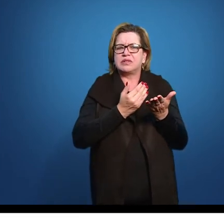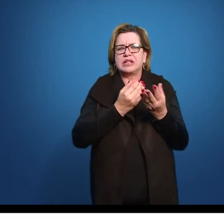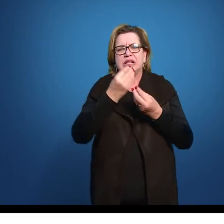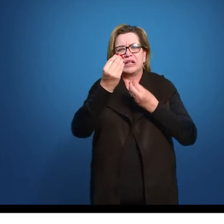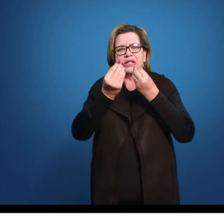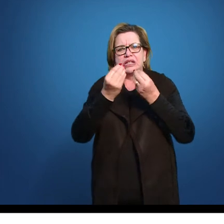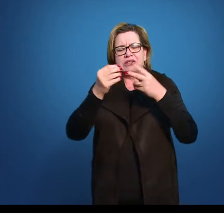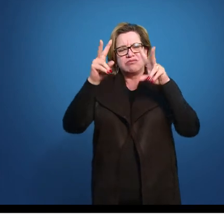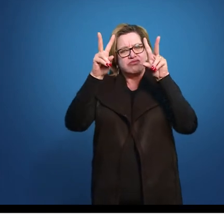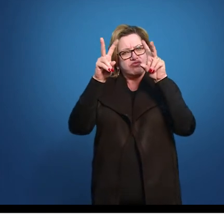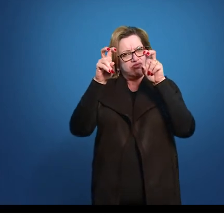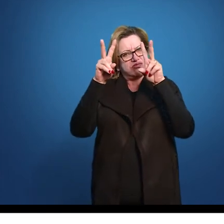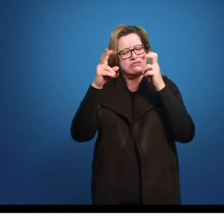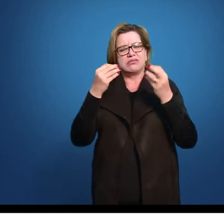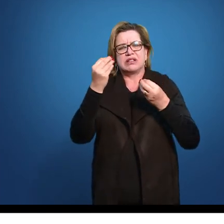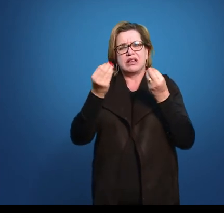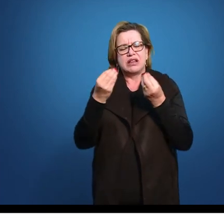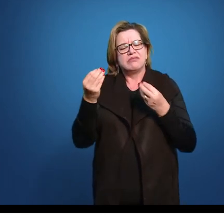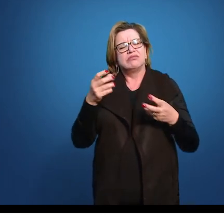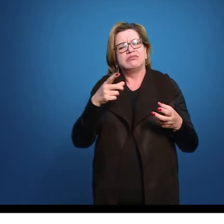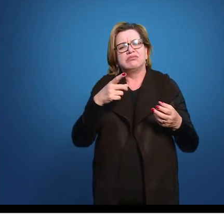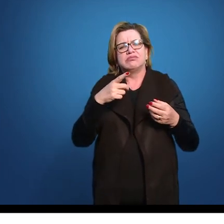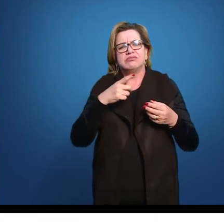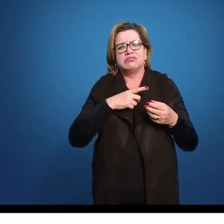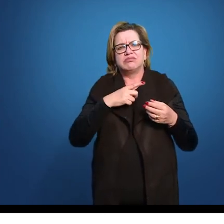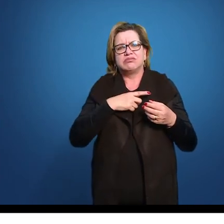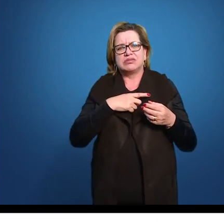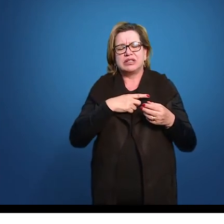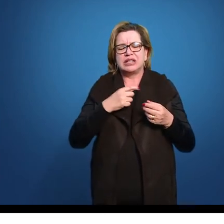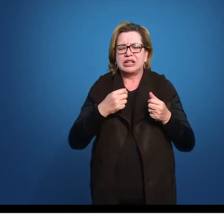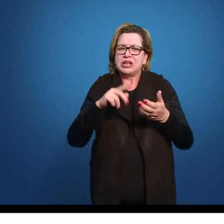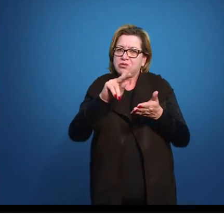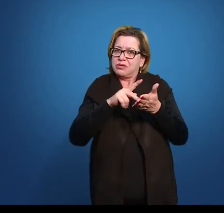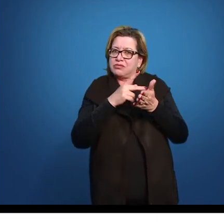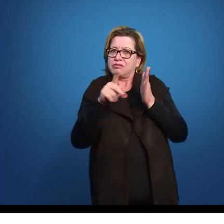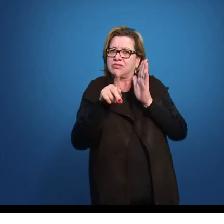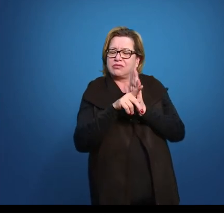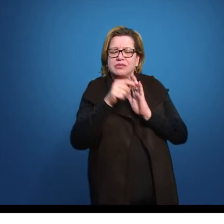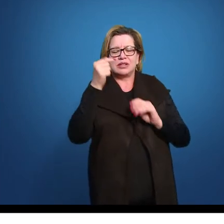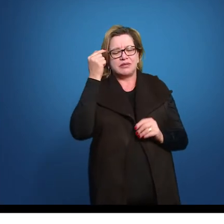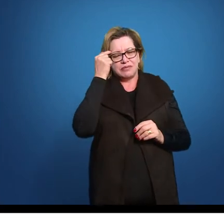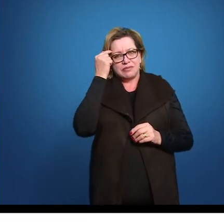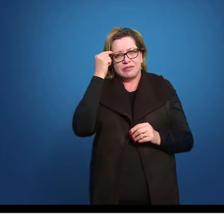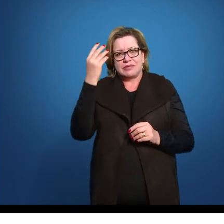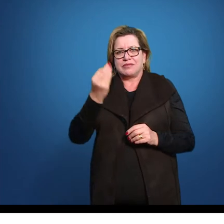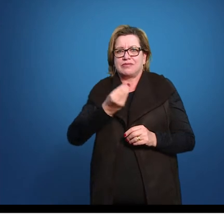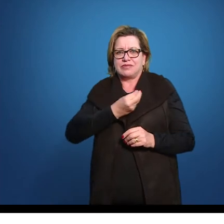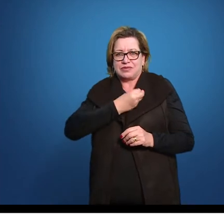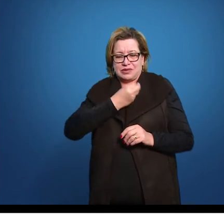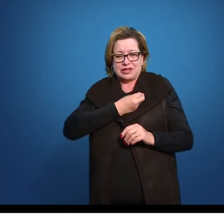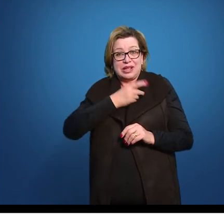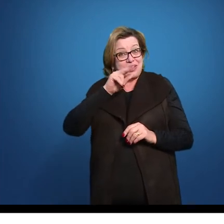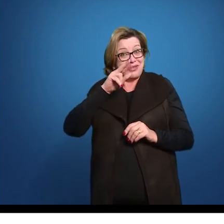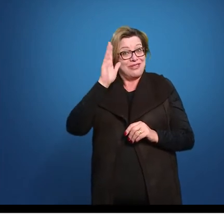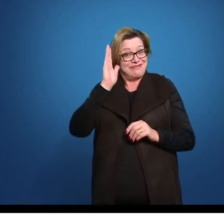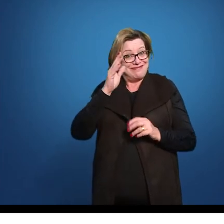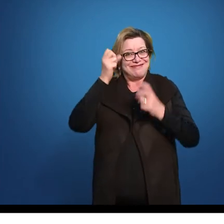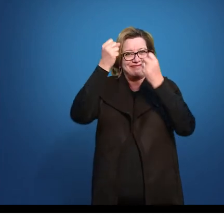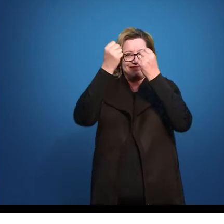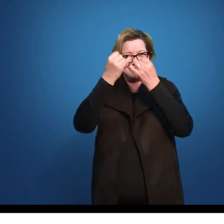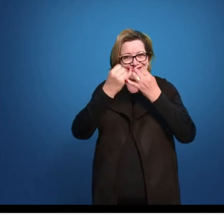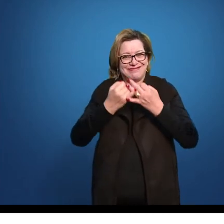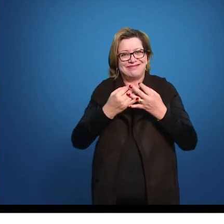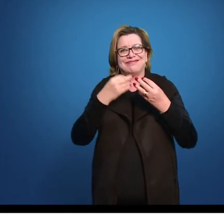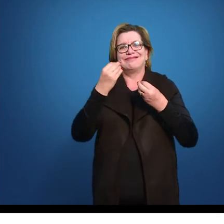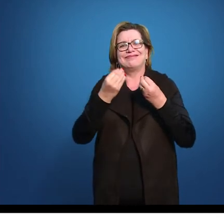Várias temáticas Digamos assim A tem essa Poesia de reflexão Sobre a vida Como é o caso Dessa que nós Lemos agora A